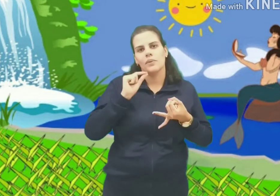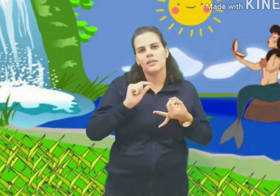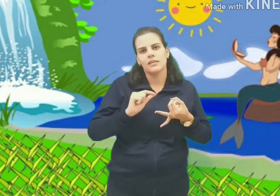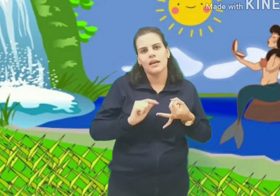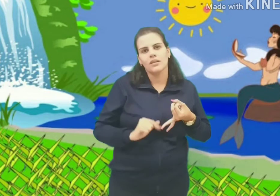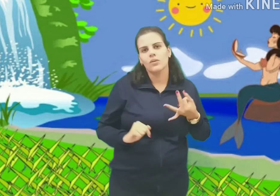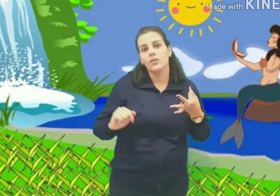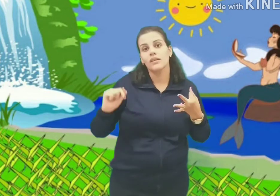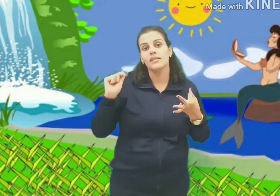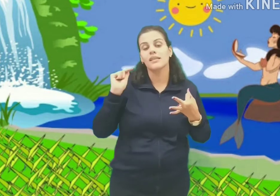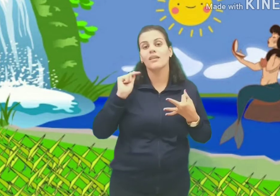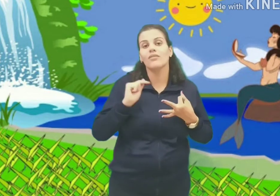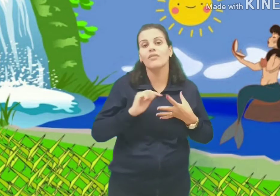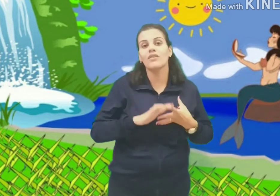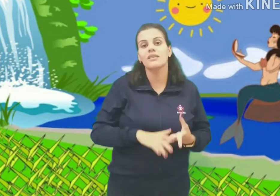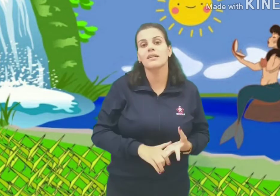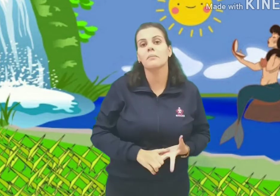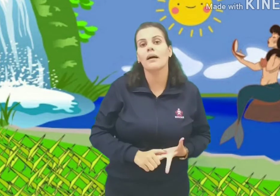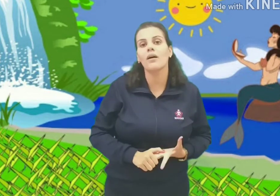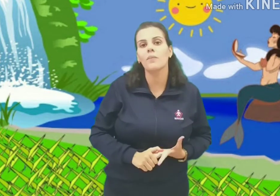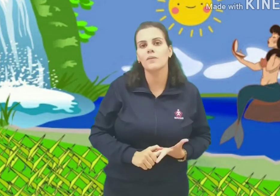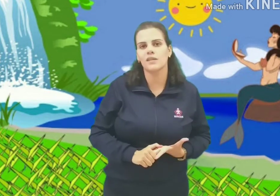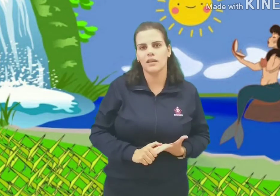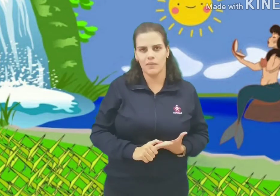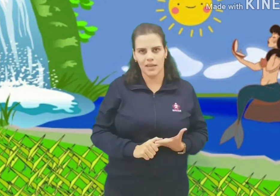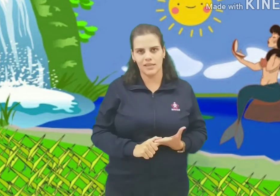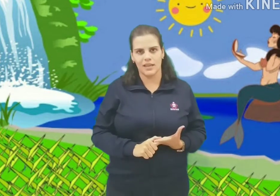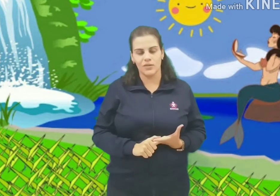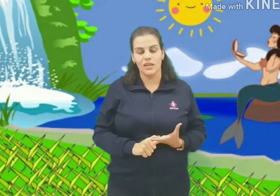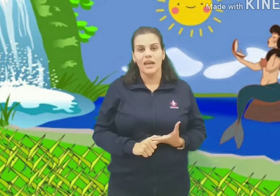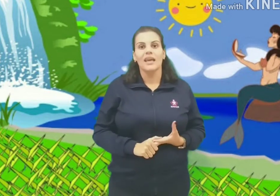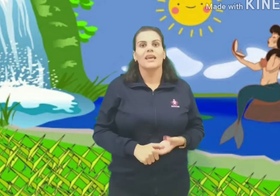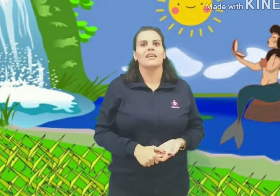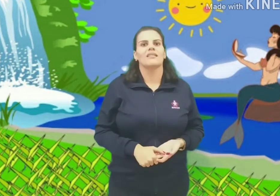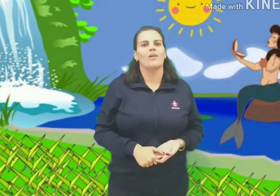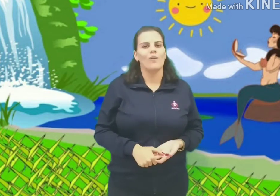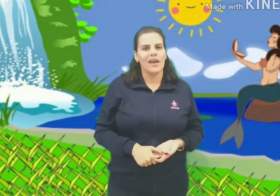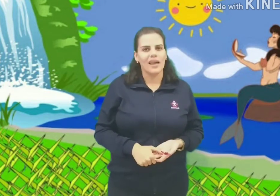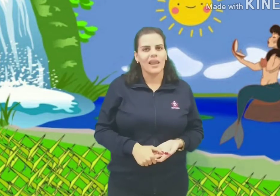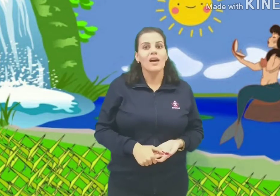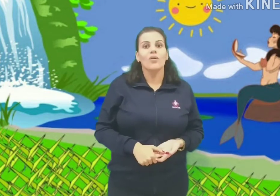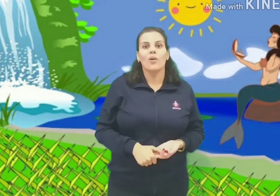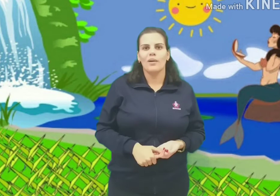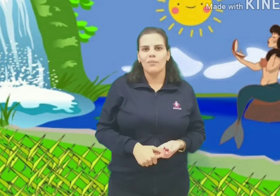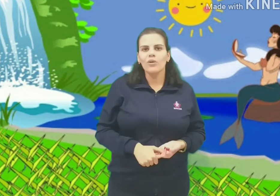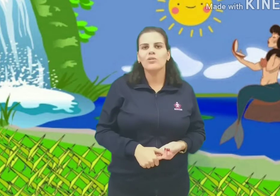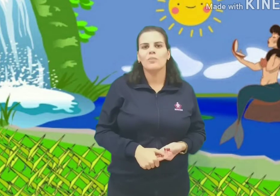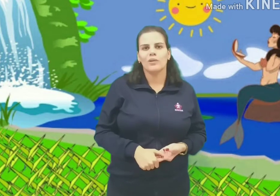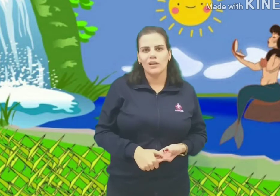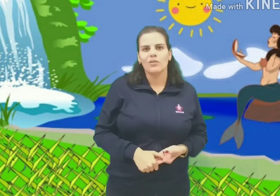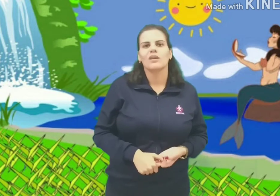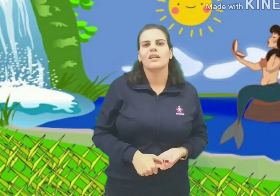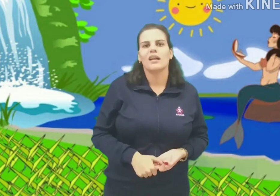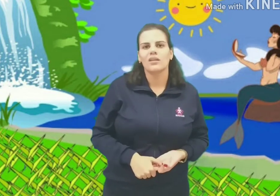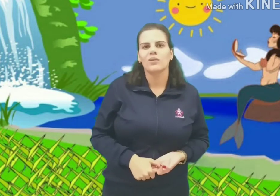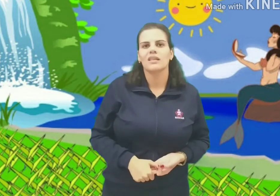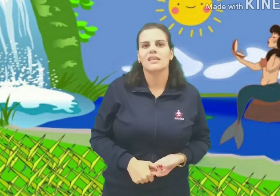pescadores, que vão fazer mal para os animais lindos. Então, ela, como é muito protetora da natureza